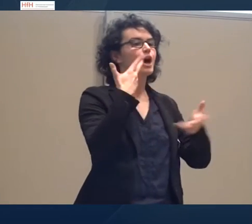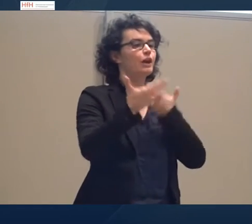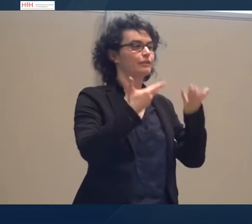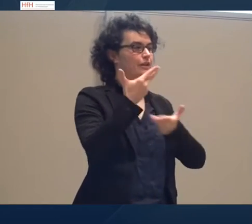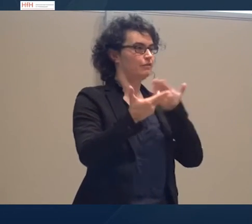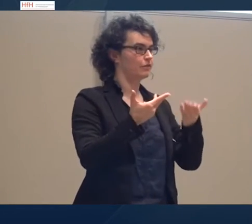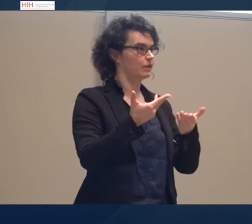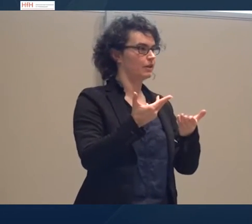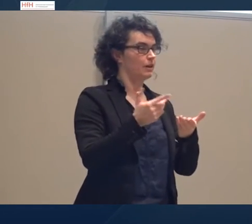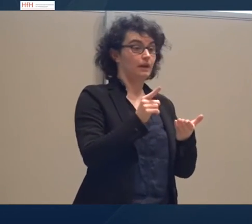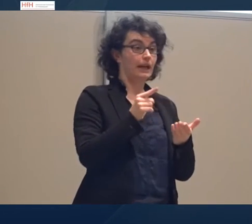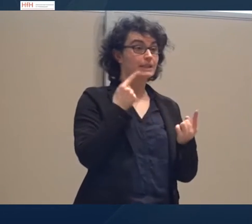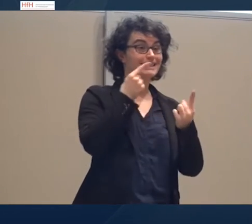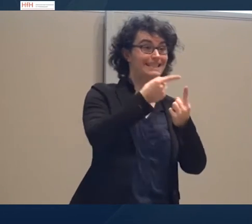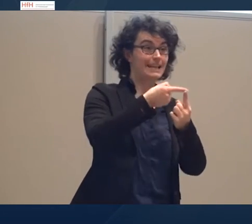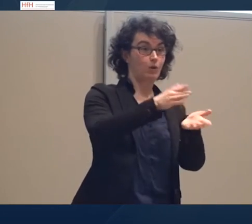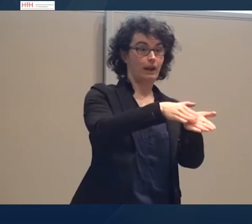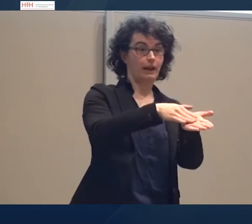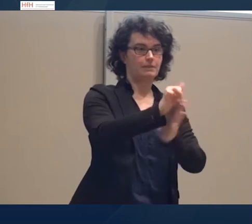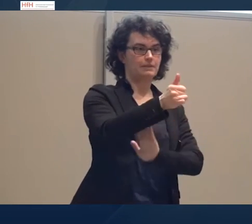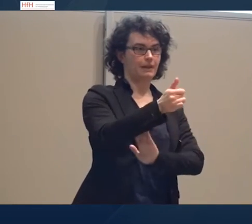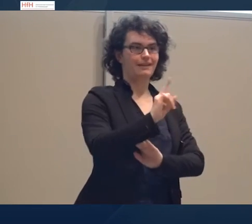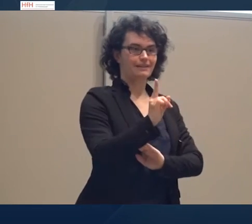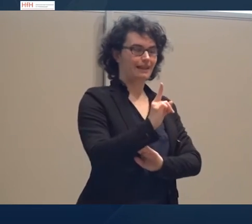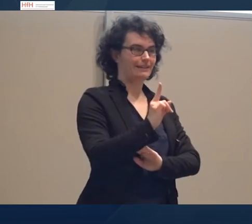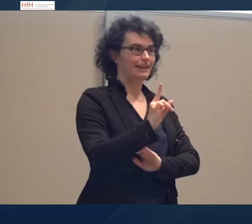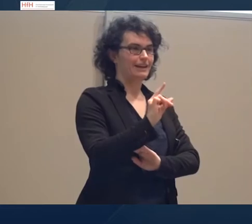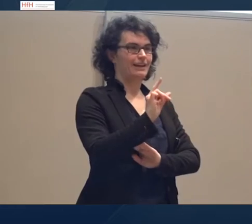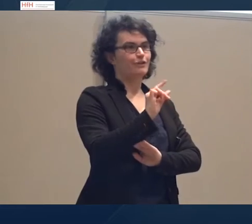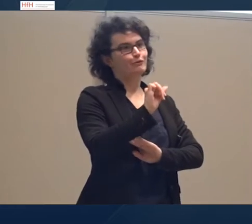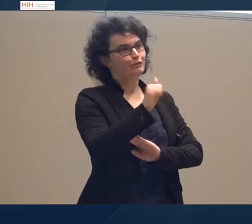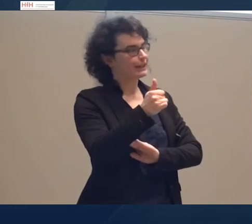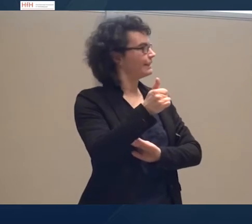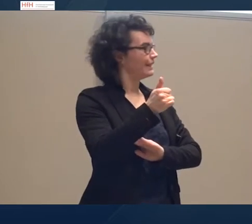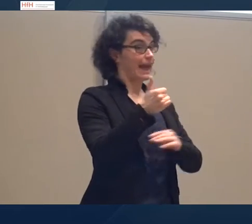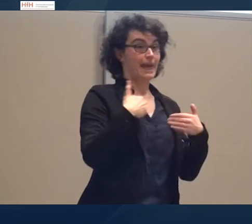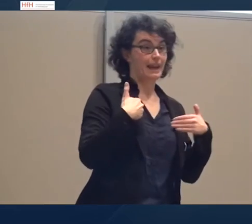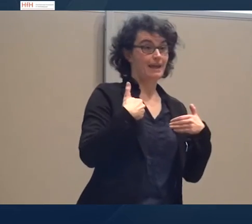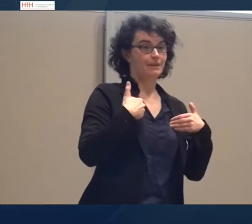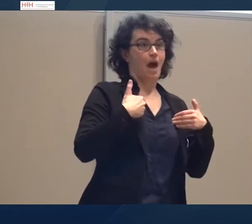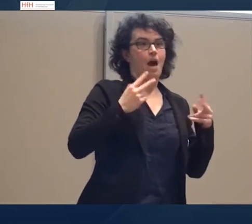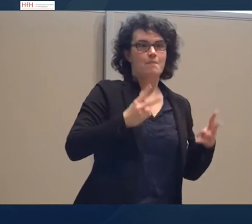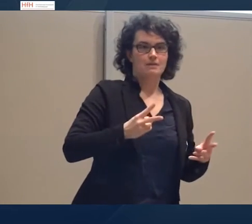nicht das Ergebnis wichtig, sondern das Erleben oder das Ereignis.